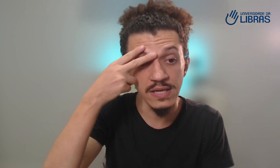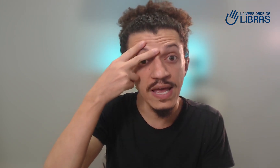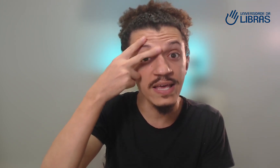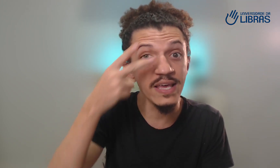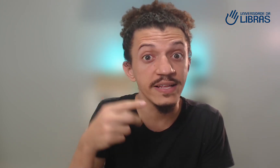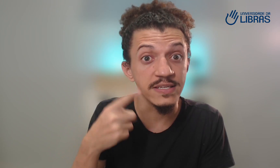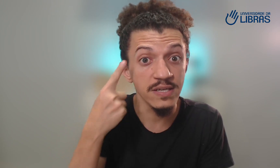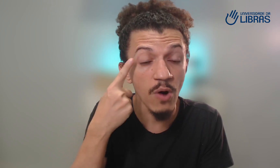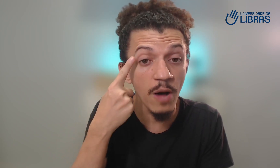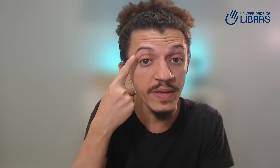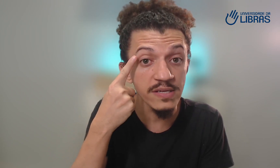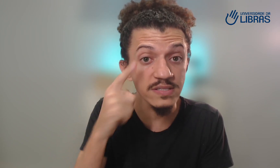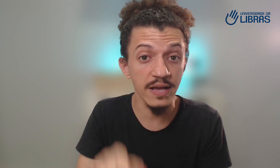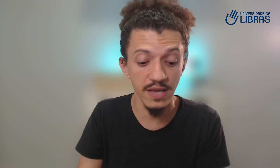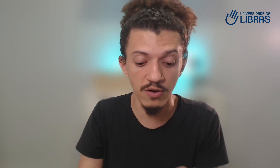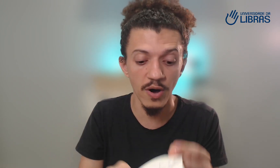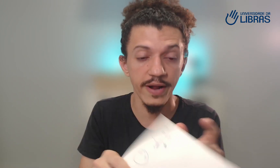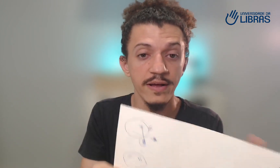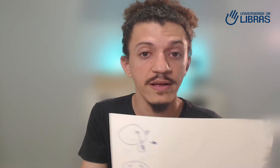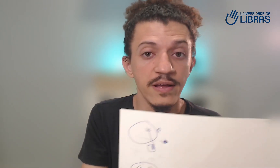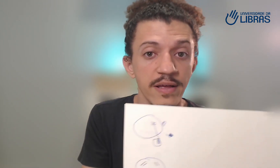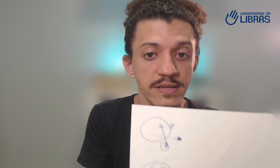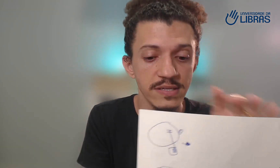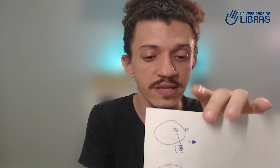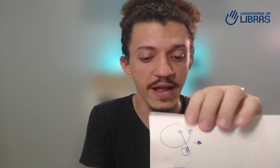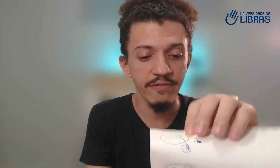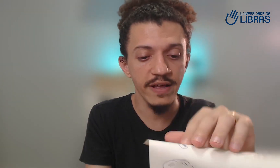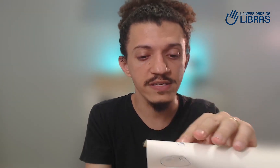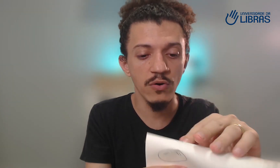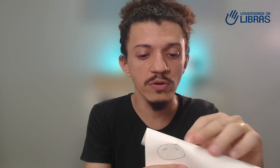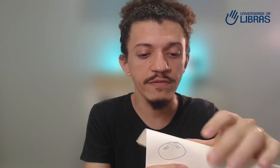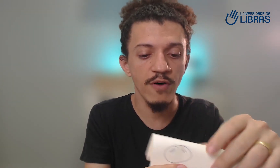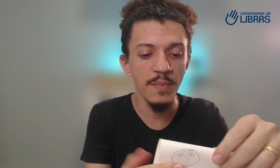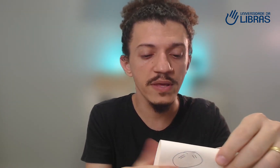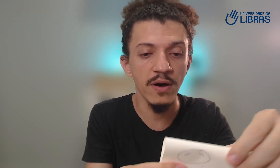erguidas igual a minha está aqui agora. Se escreve dessa outra forma aqui.